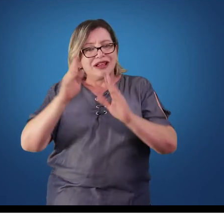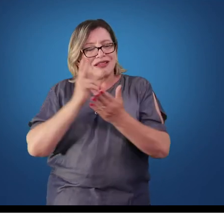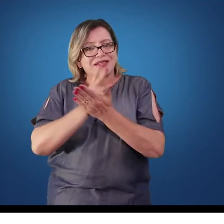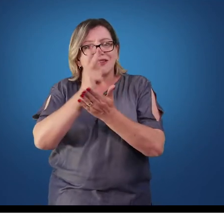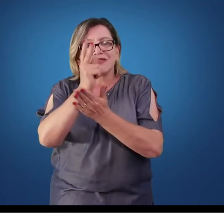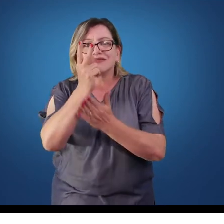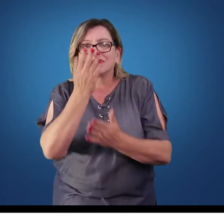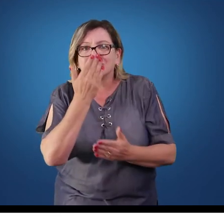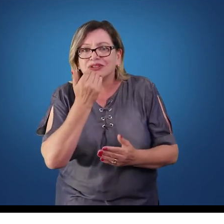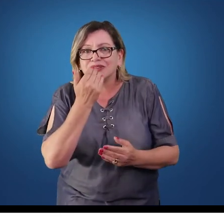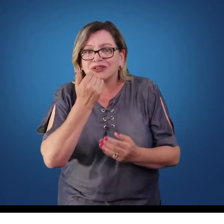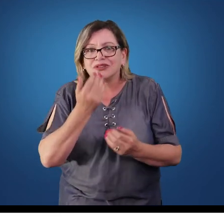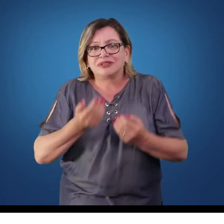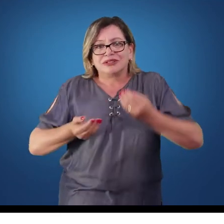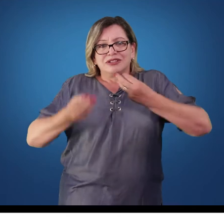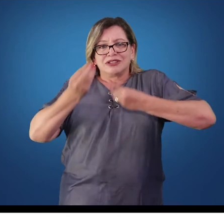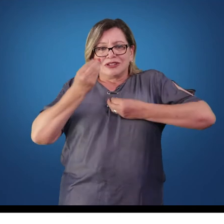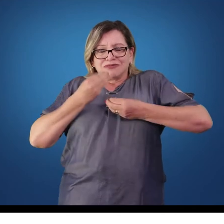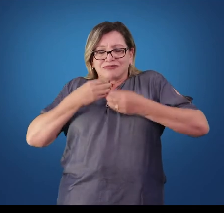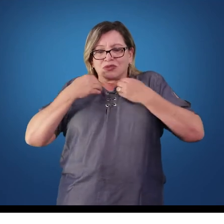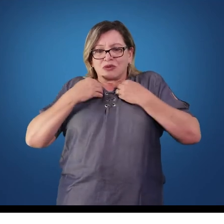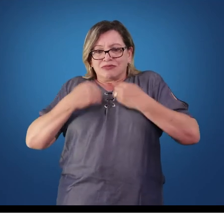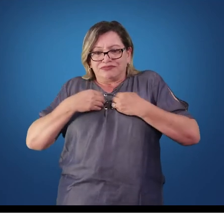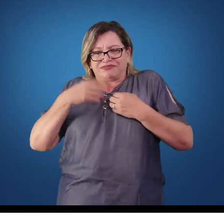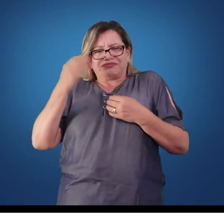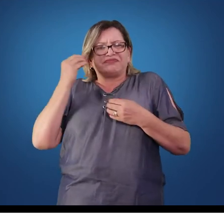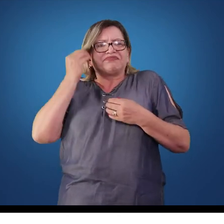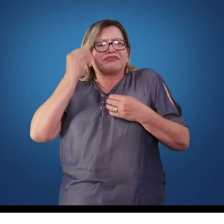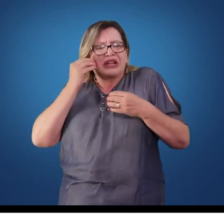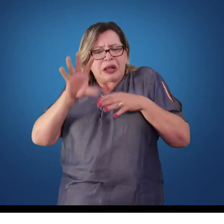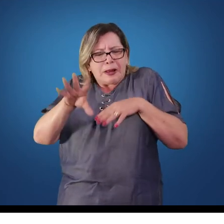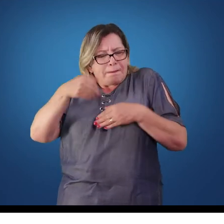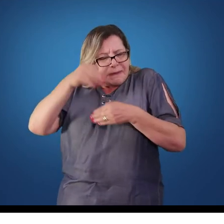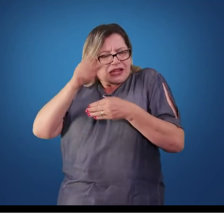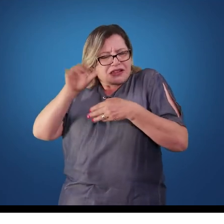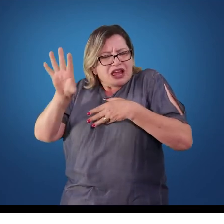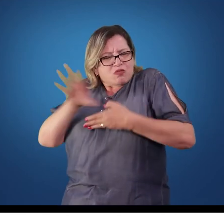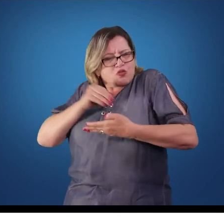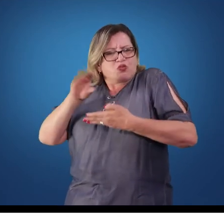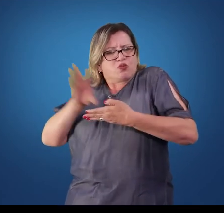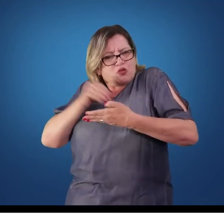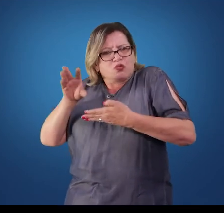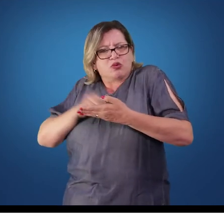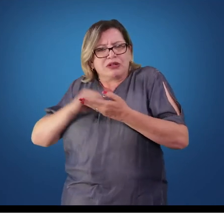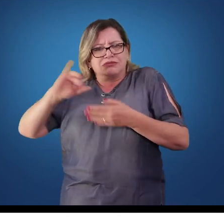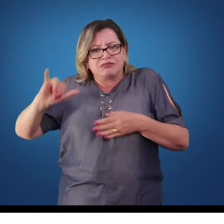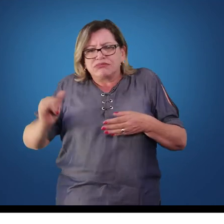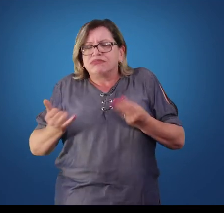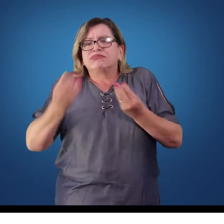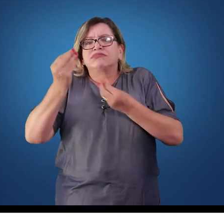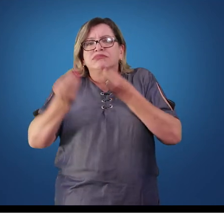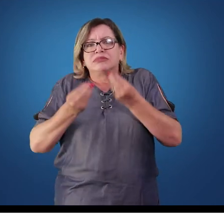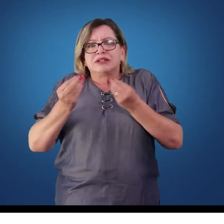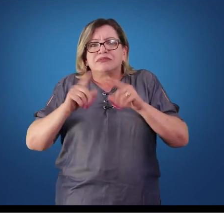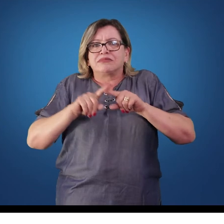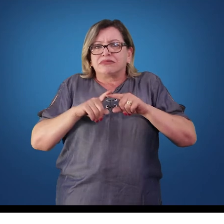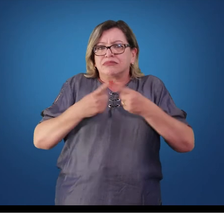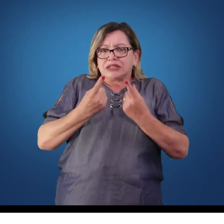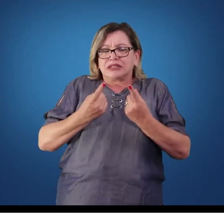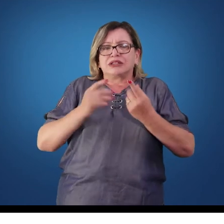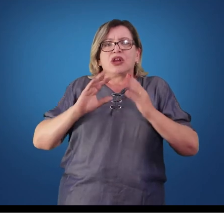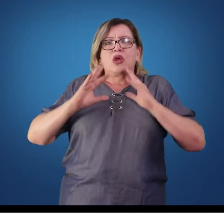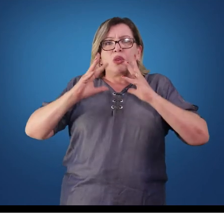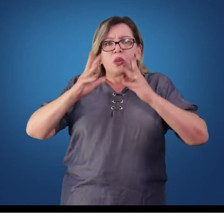tentará, o organismo tentará absorver o máximo possível desses nutrientes. Contudo, nem todos os